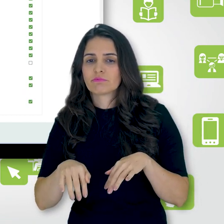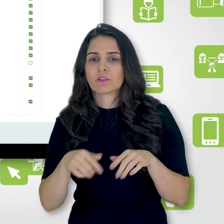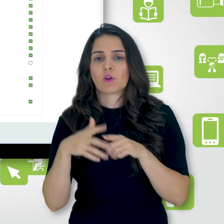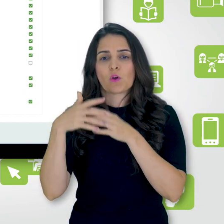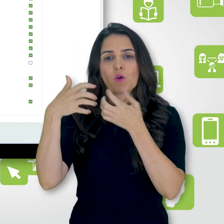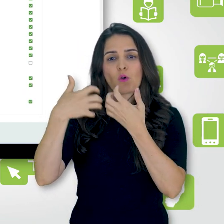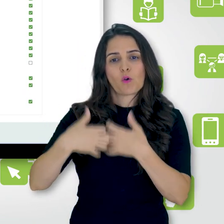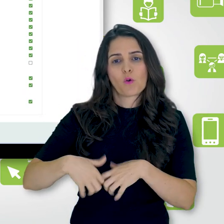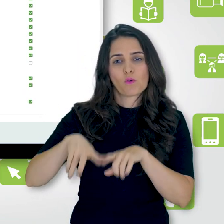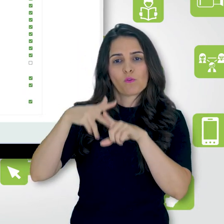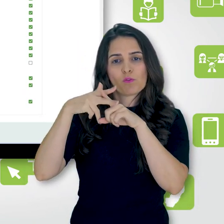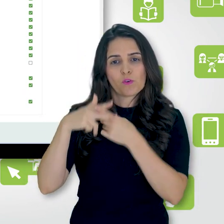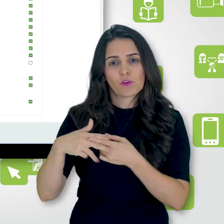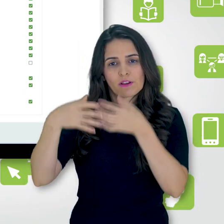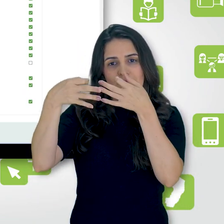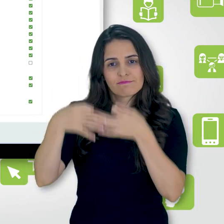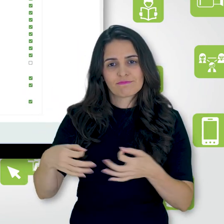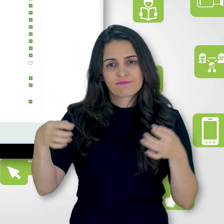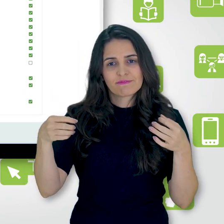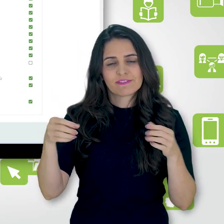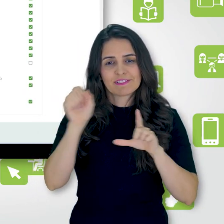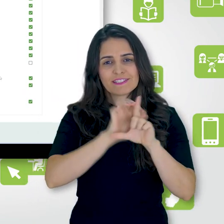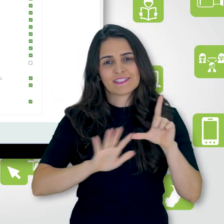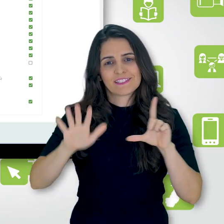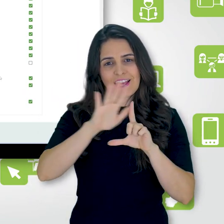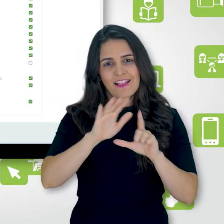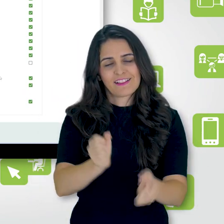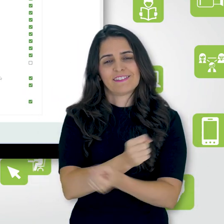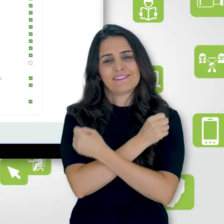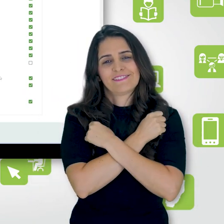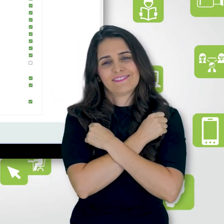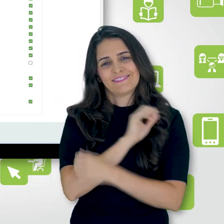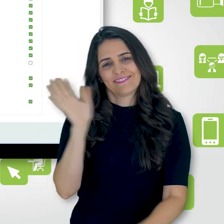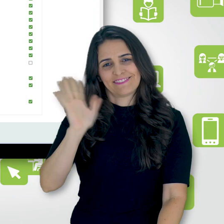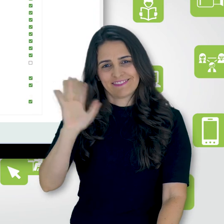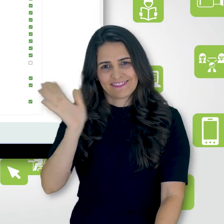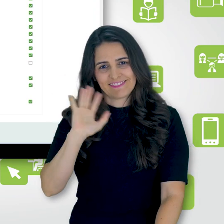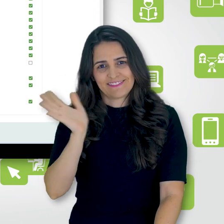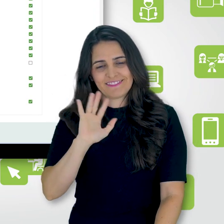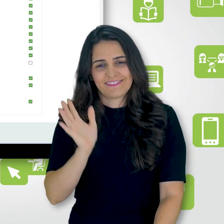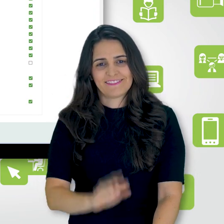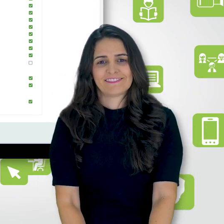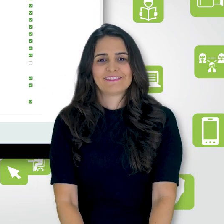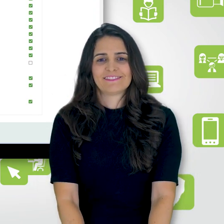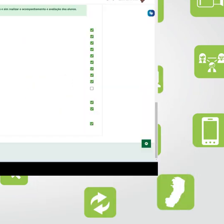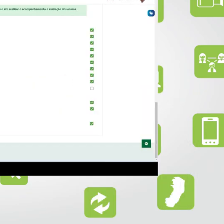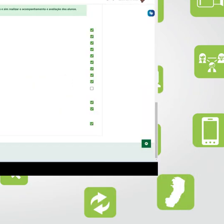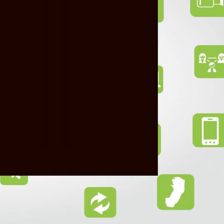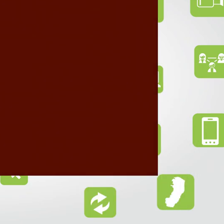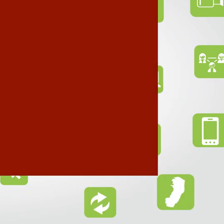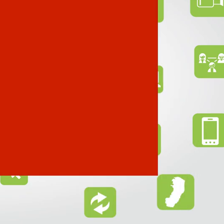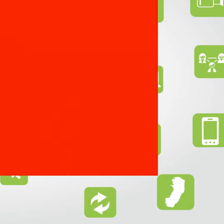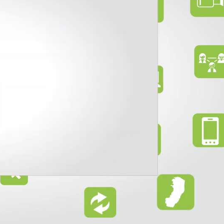devidamente configurado na sala. É isso. Um abraço e até o próximo tutorial.